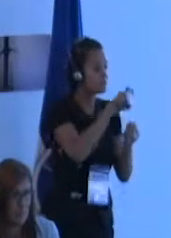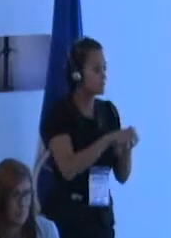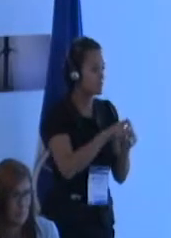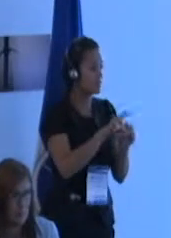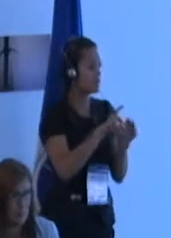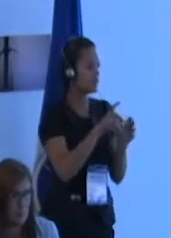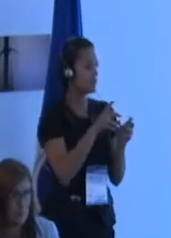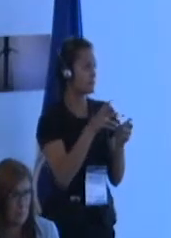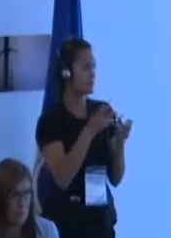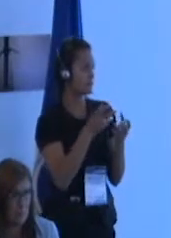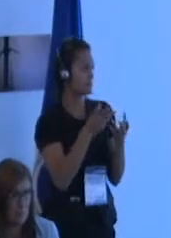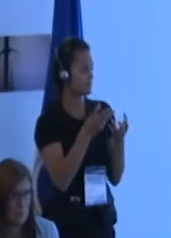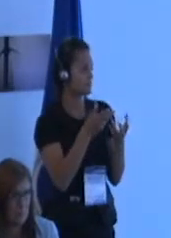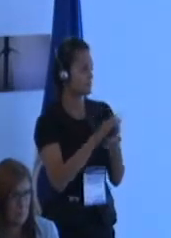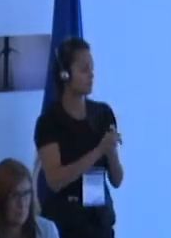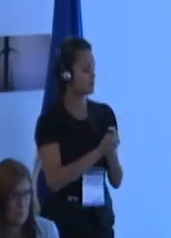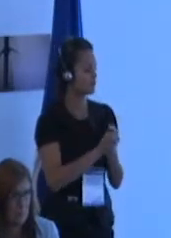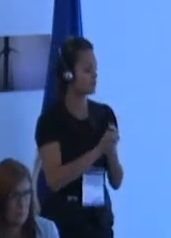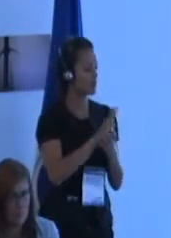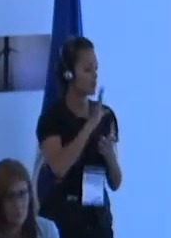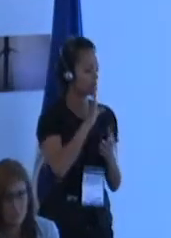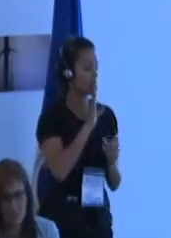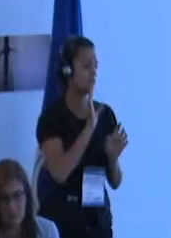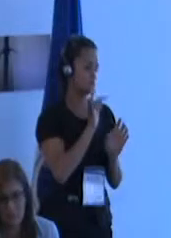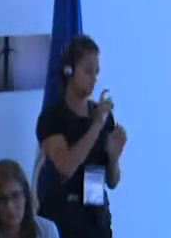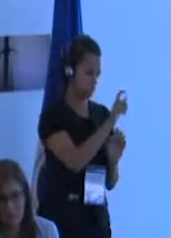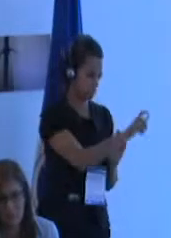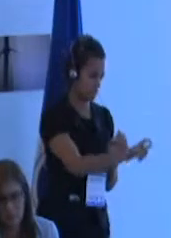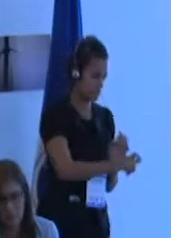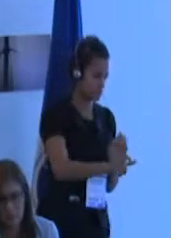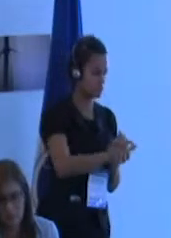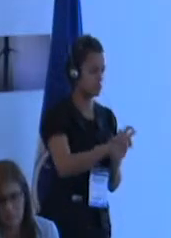establecimiento de personas formadas,